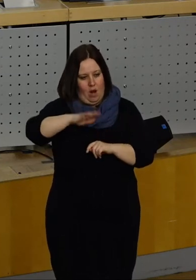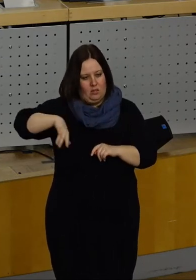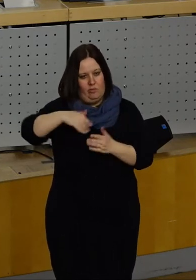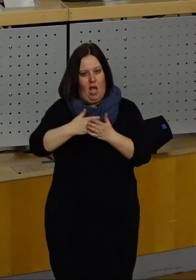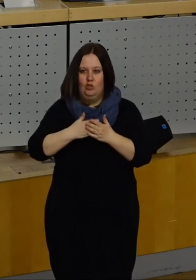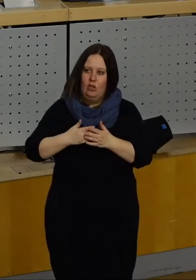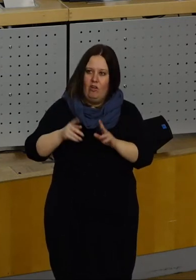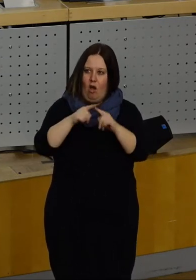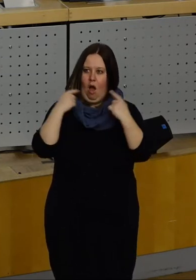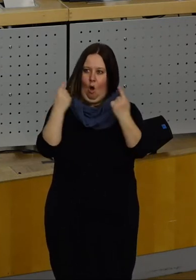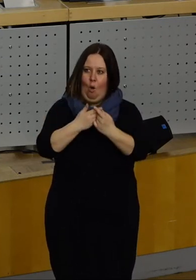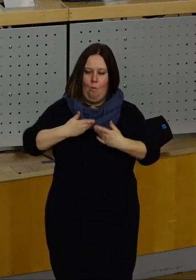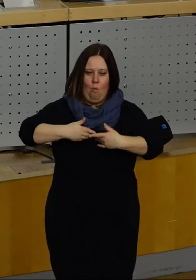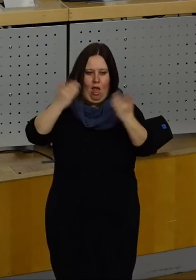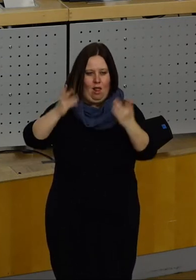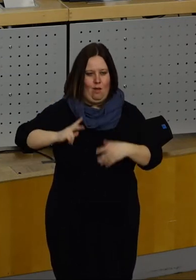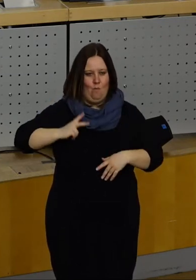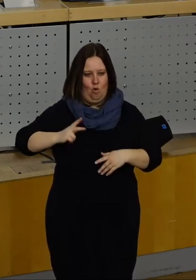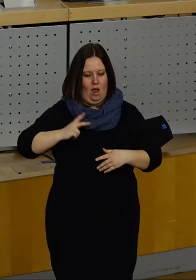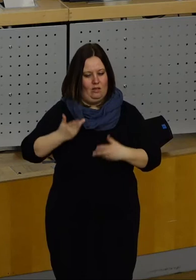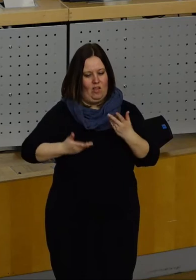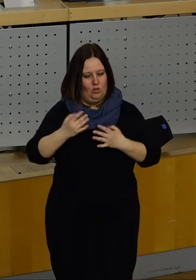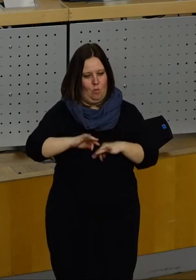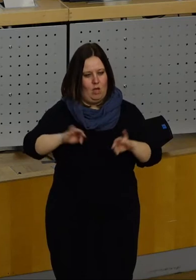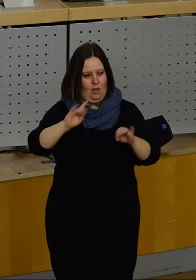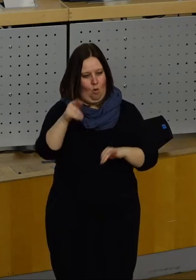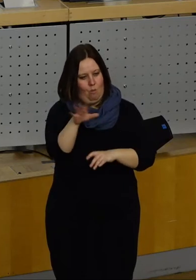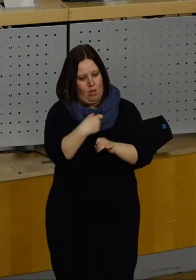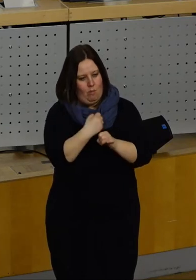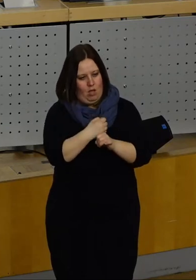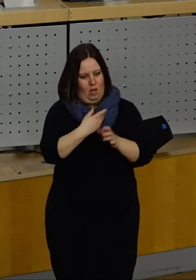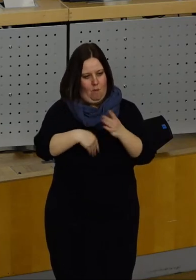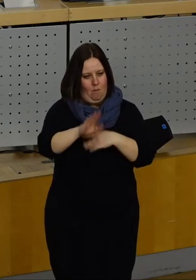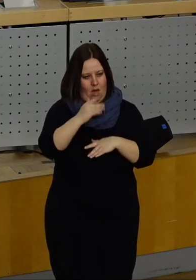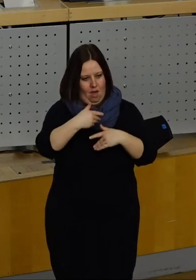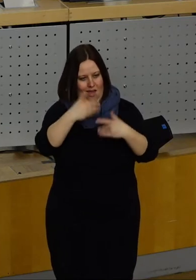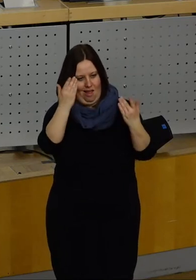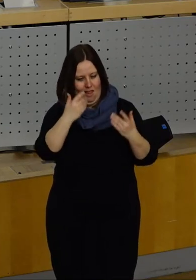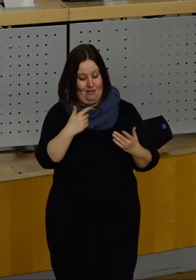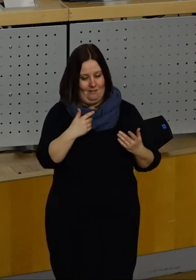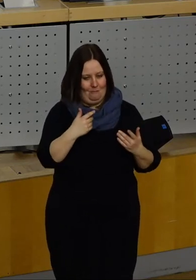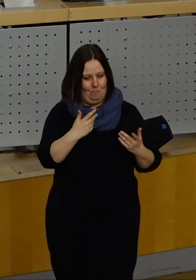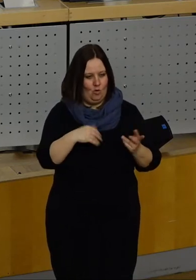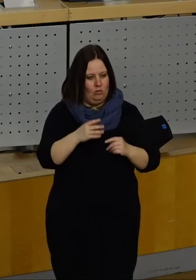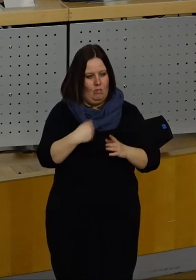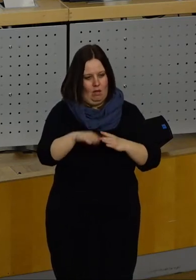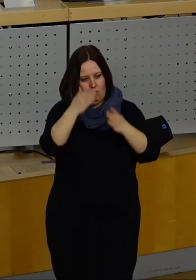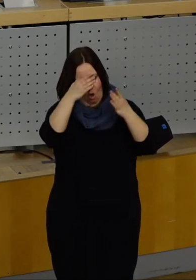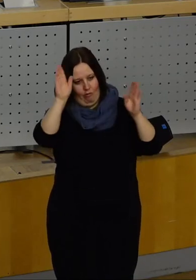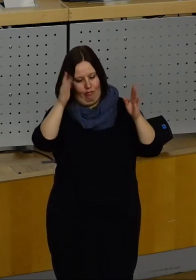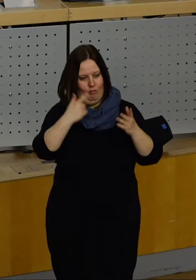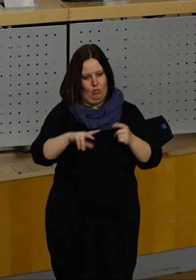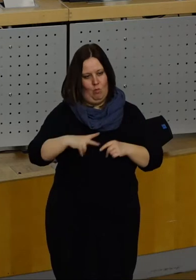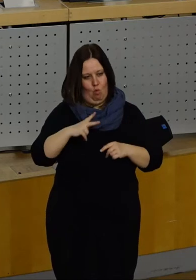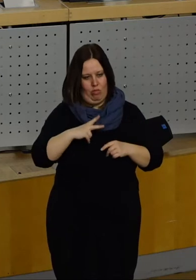moderne, helle und offene Büroräume einzurichten. Viel wichtiger wäre es, dass die Mitarbeiterinnen und Mitarbeiter, die dort einziehen werden, ein ähnlich offenes und